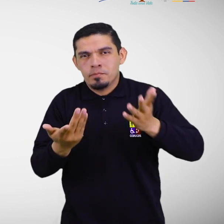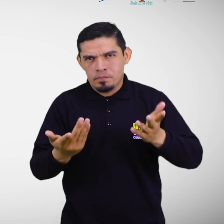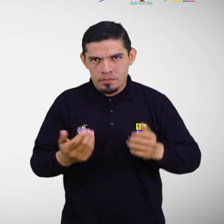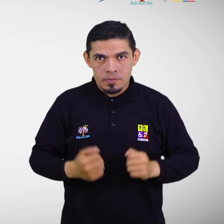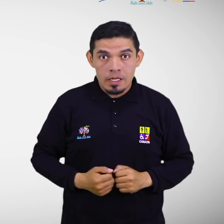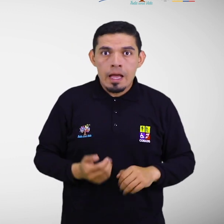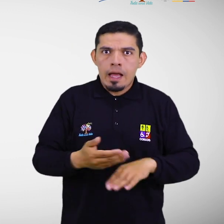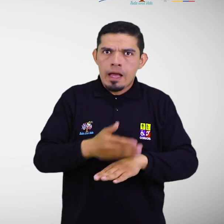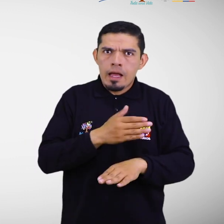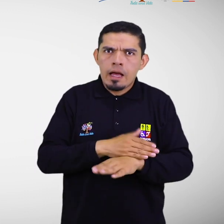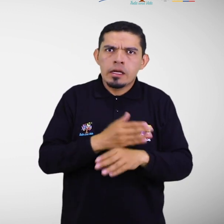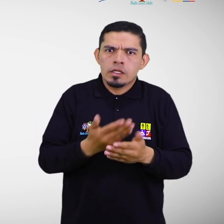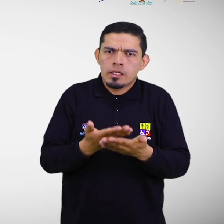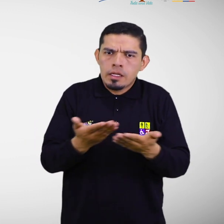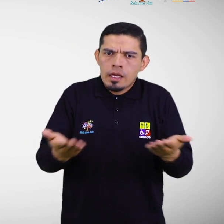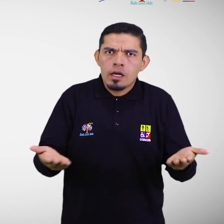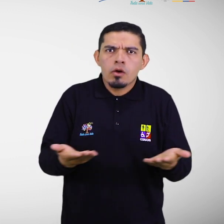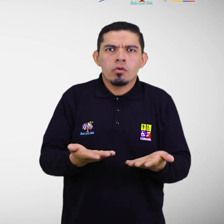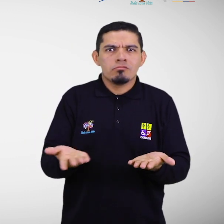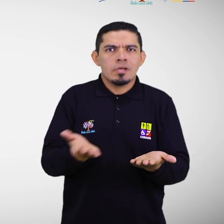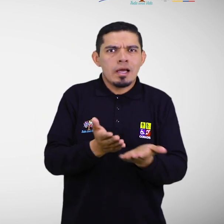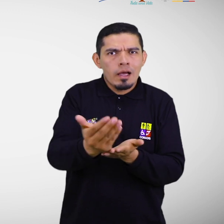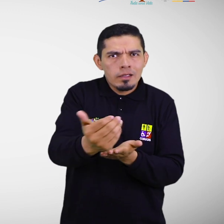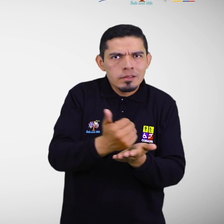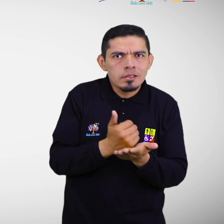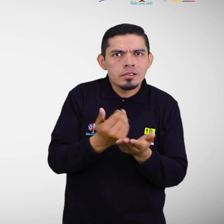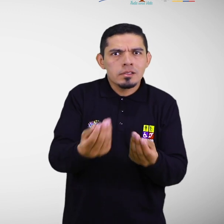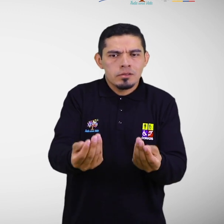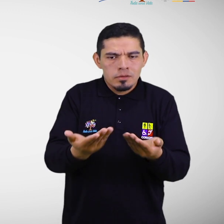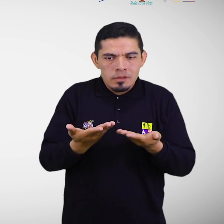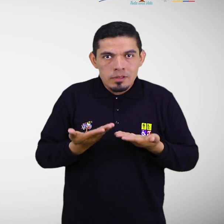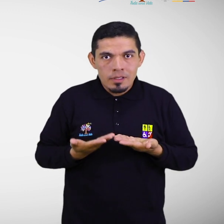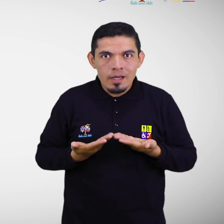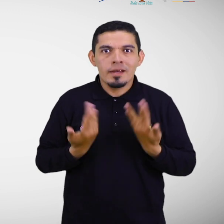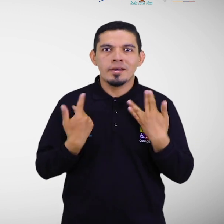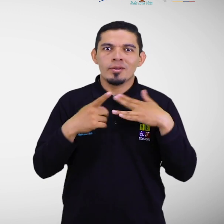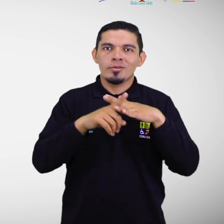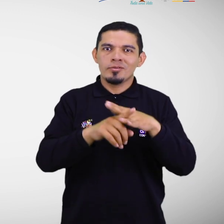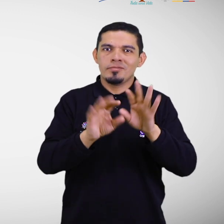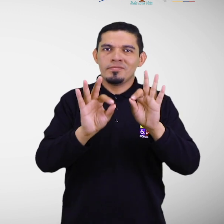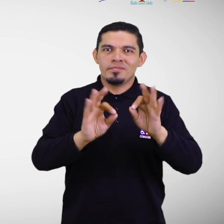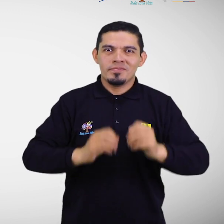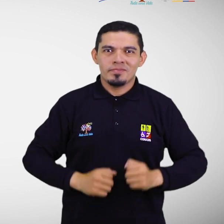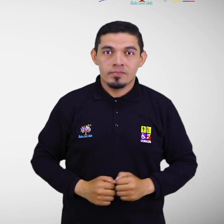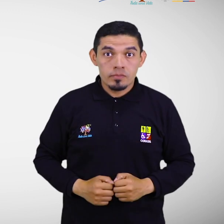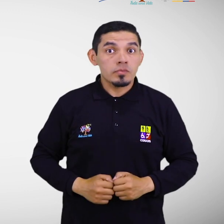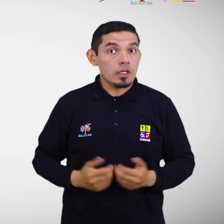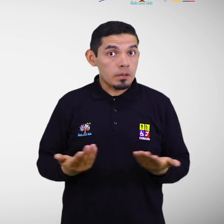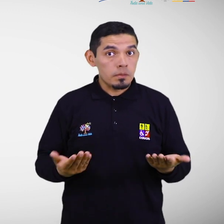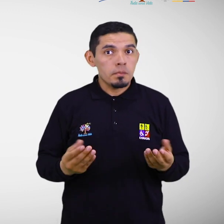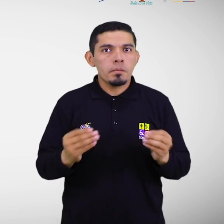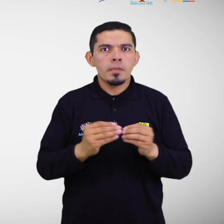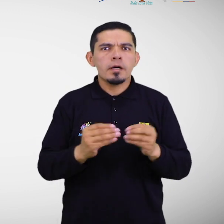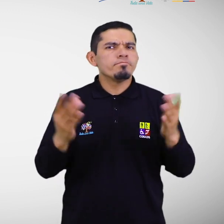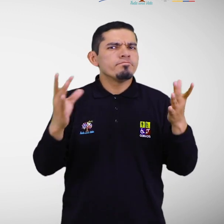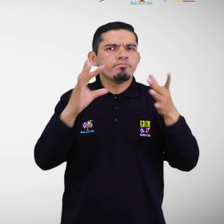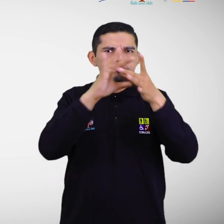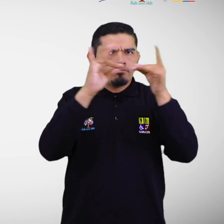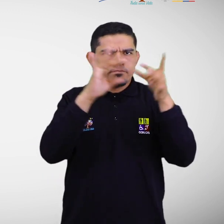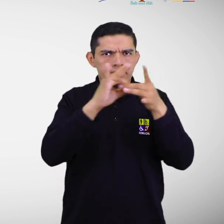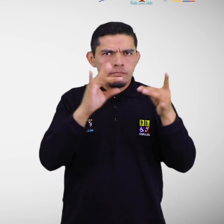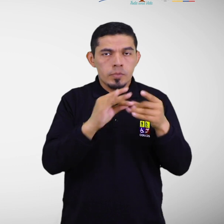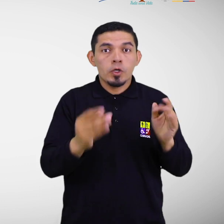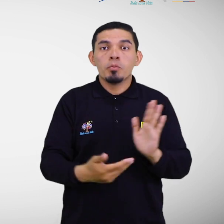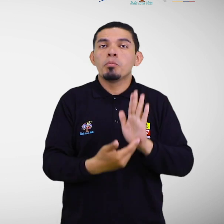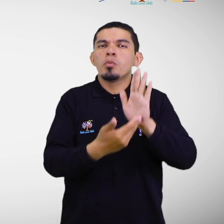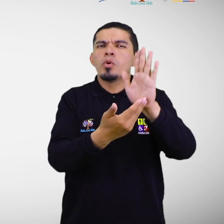herramientas accesibles que permitan lograr con éxito su inclusión en este ámbito. Enfoque teórico. Los modelos y